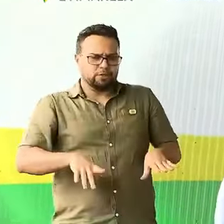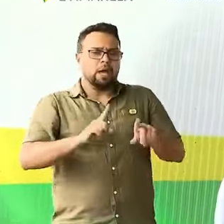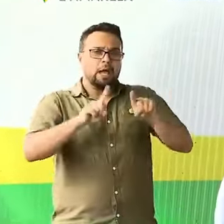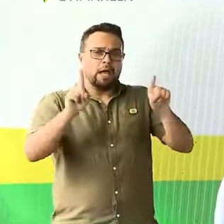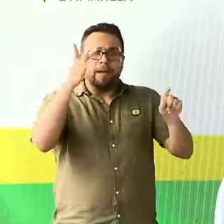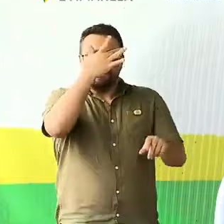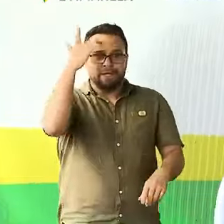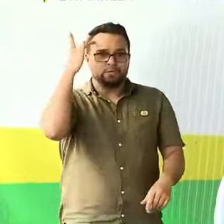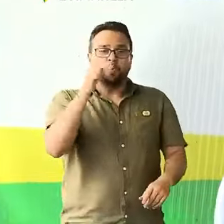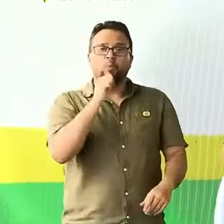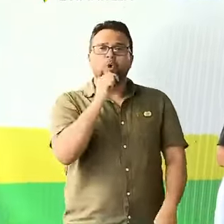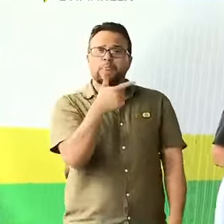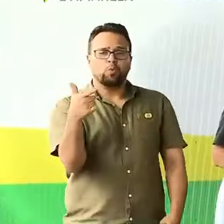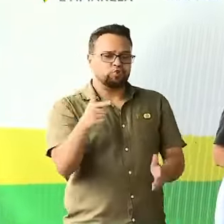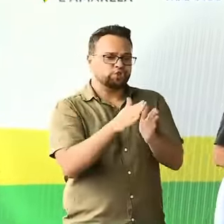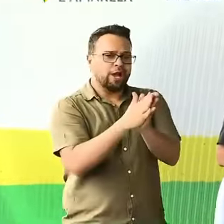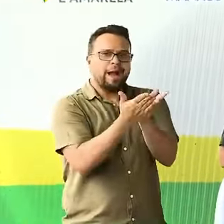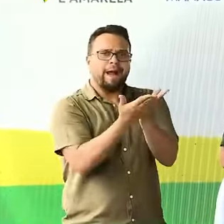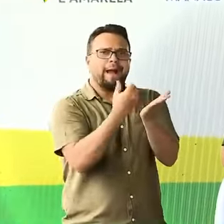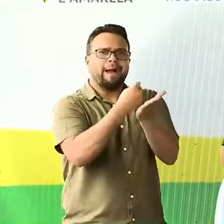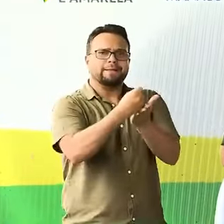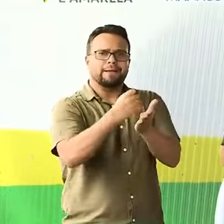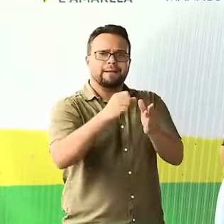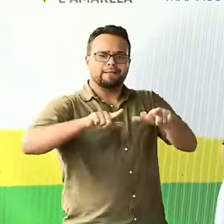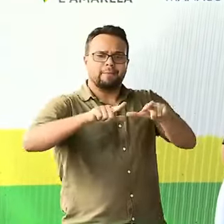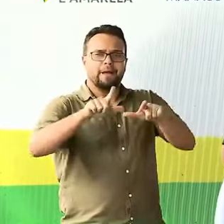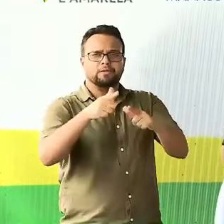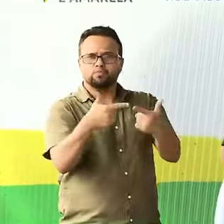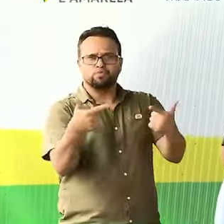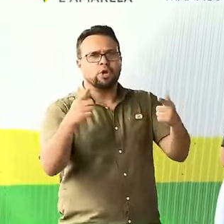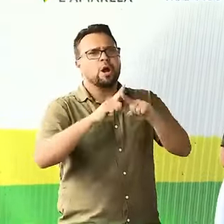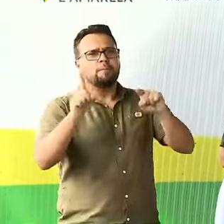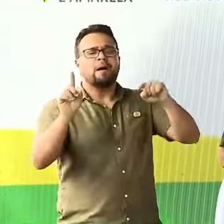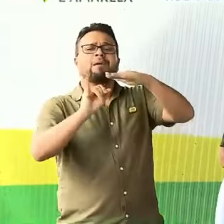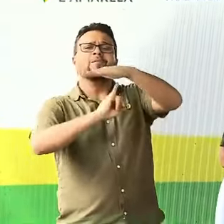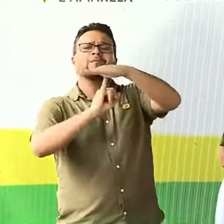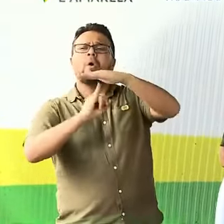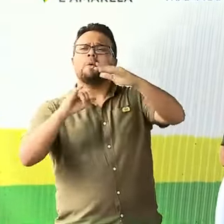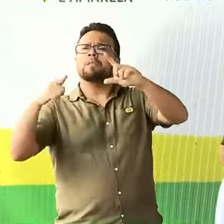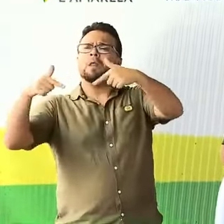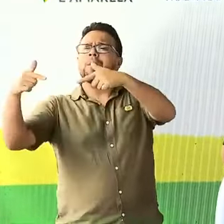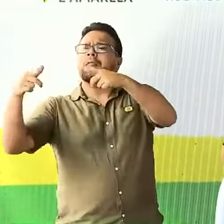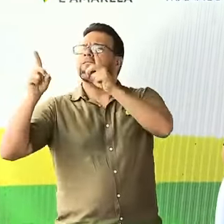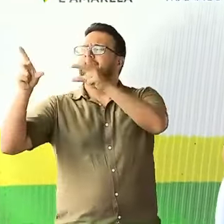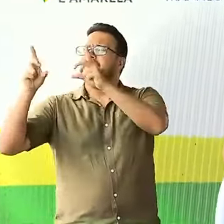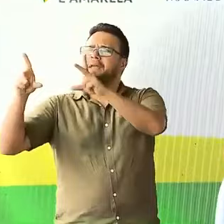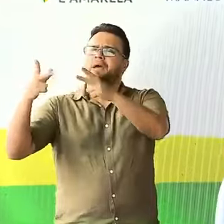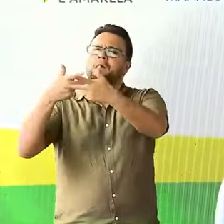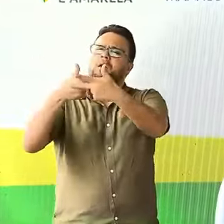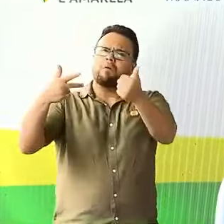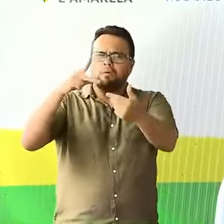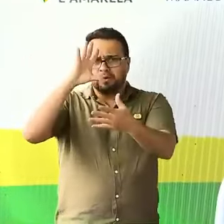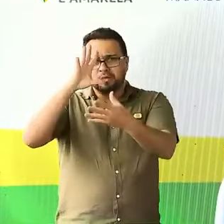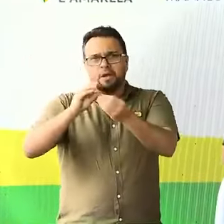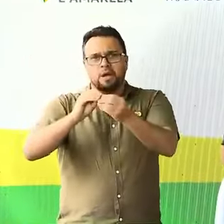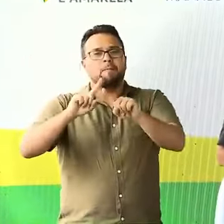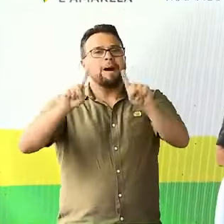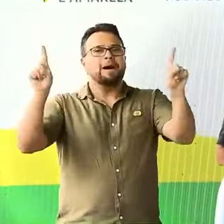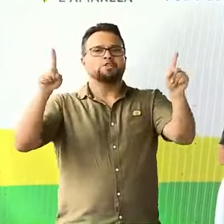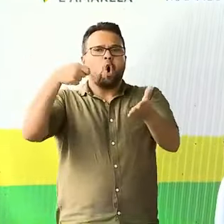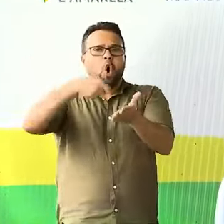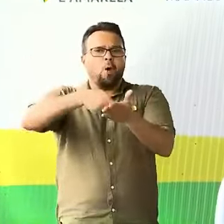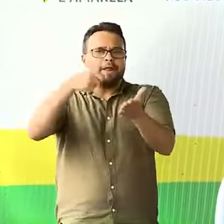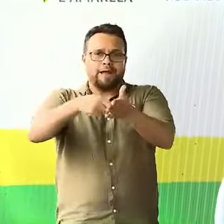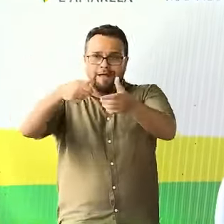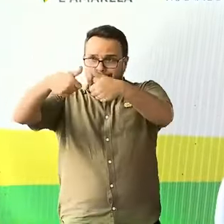que não tinham carteira assinada, mas trabalhavam na informalidade, foi o fato, ao obrigarem a vocês a